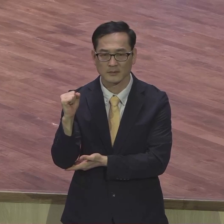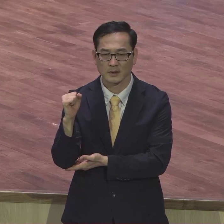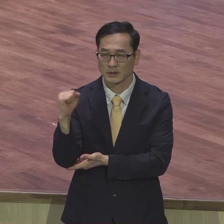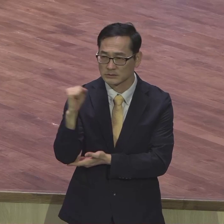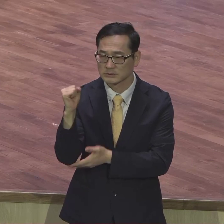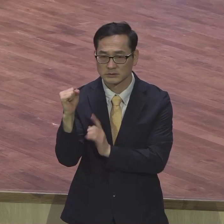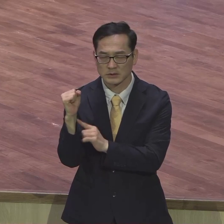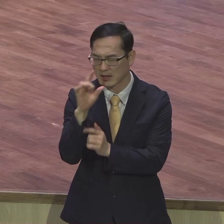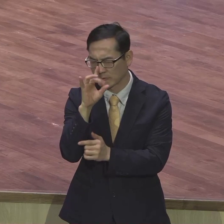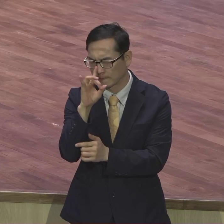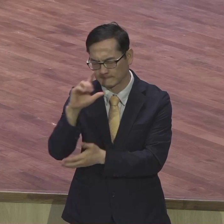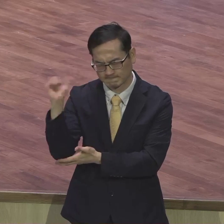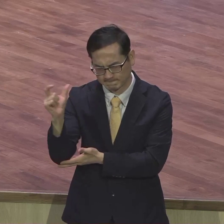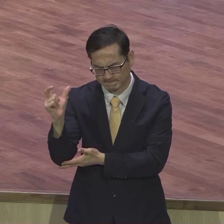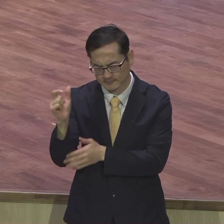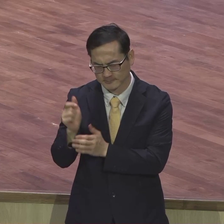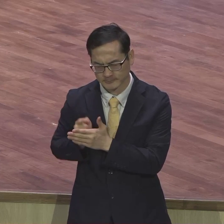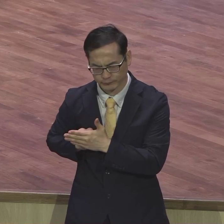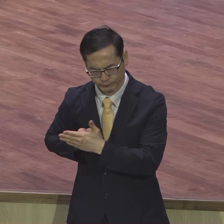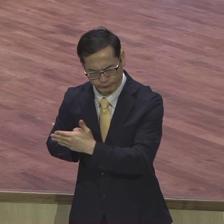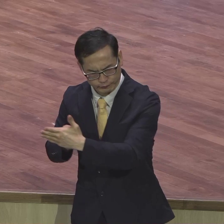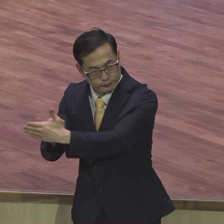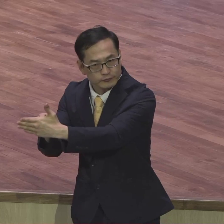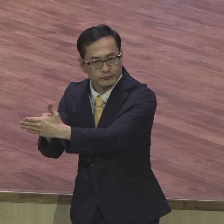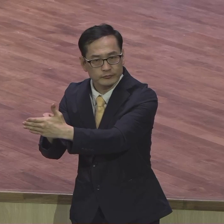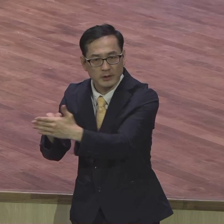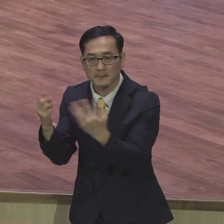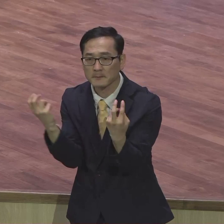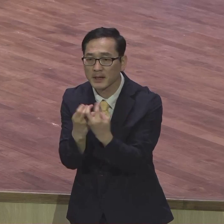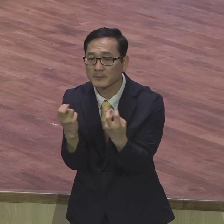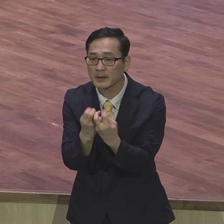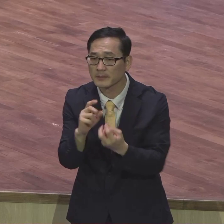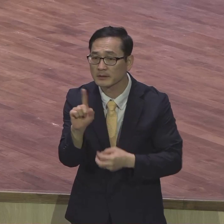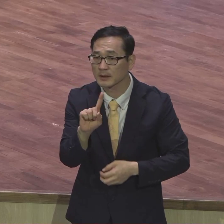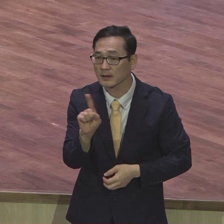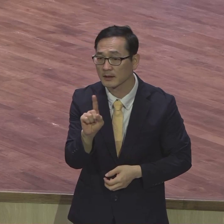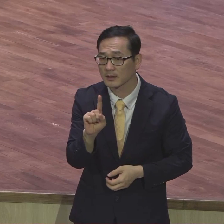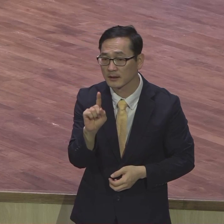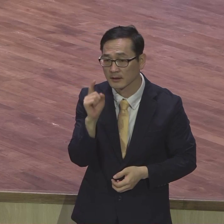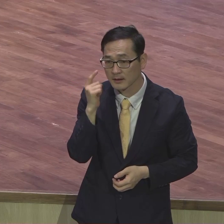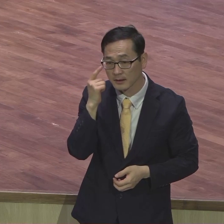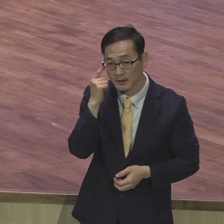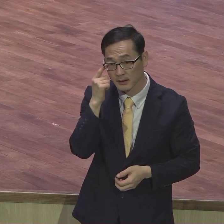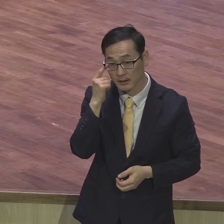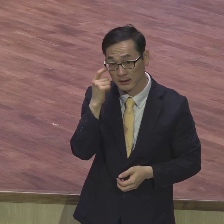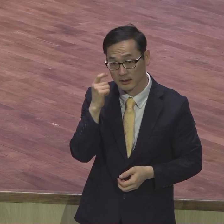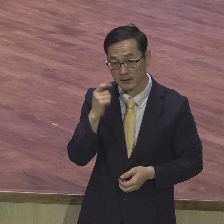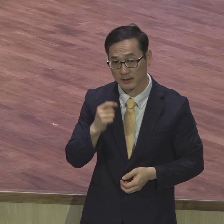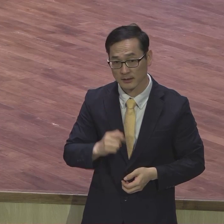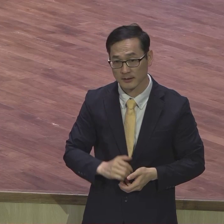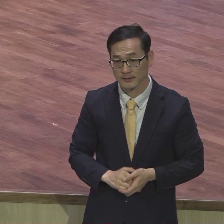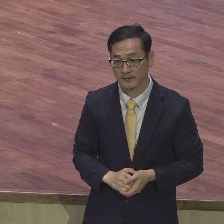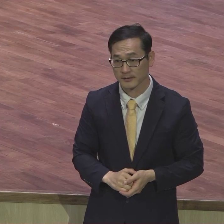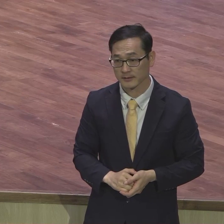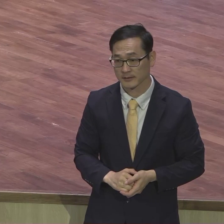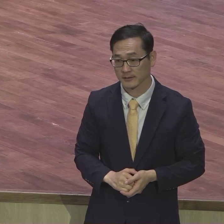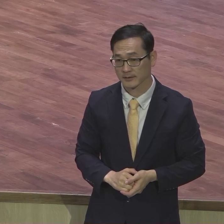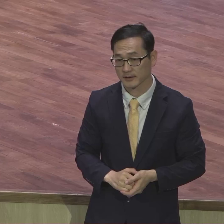언약의 여정을 지속할 수가 있느냐 바로 오늘 제목이 답입니다